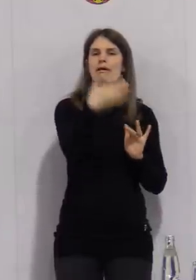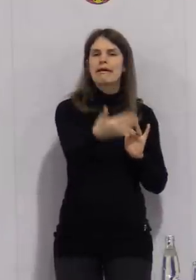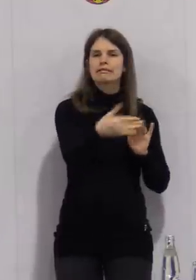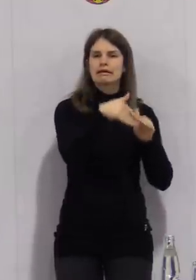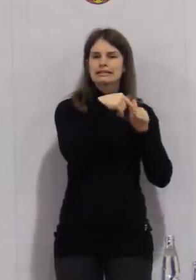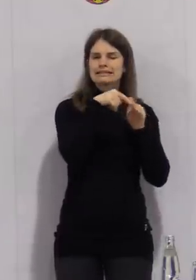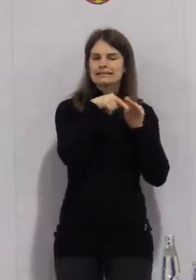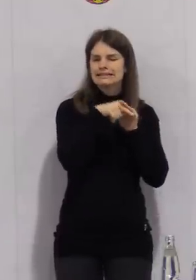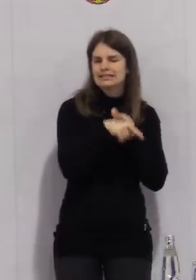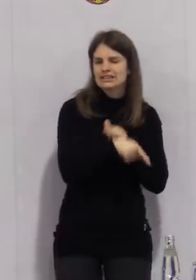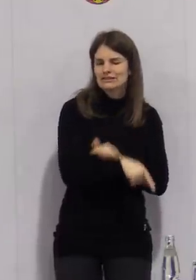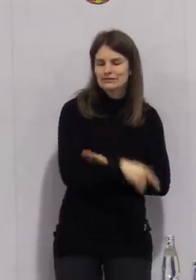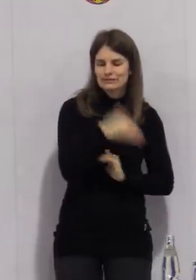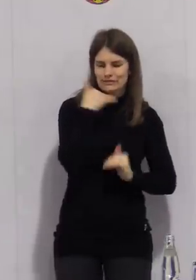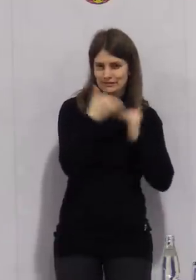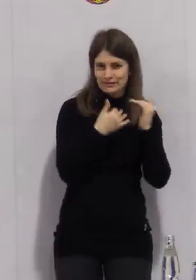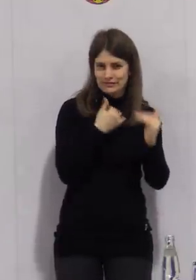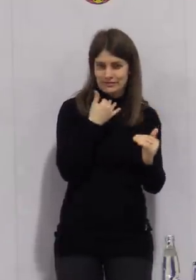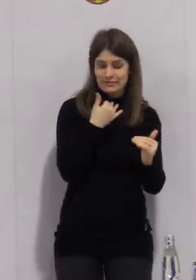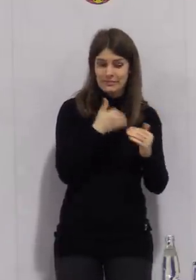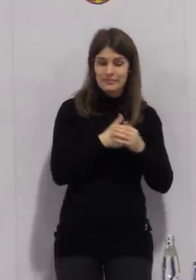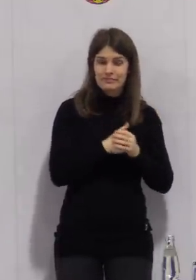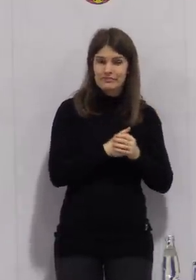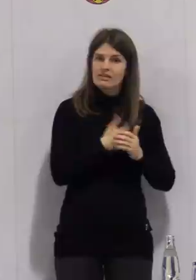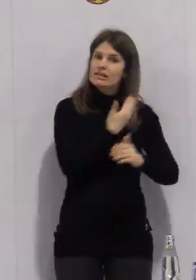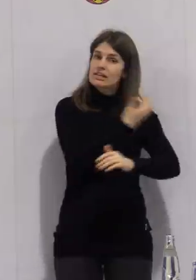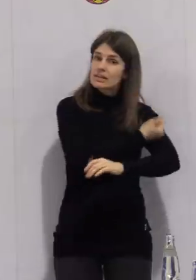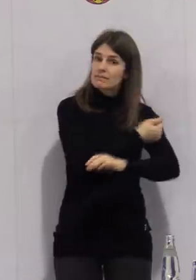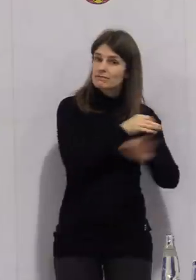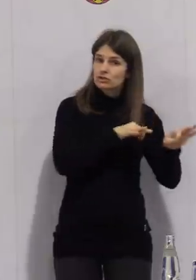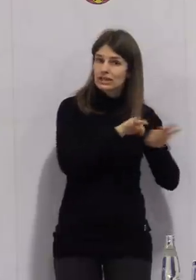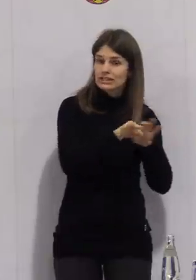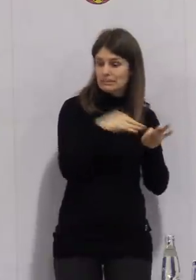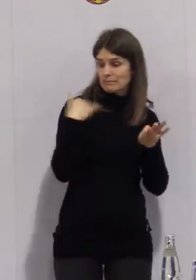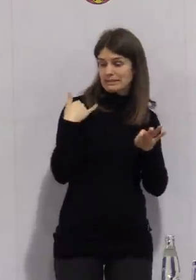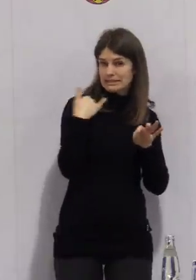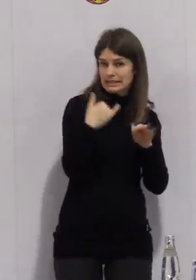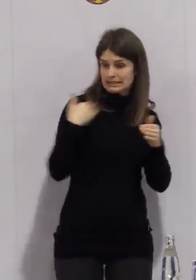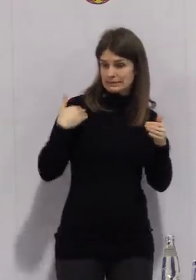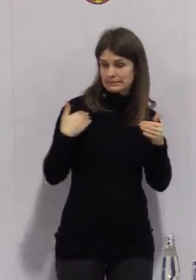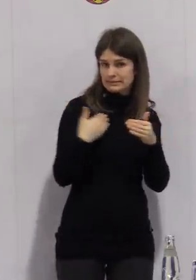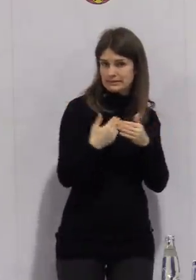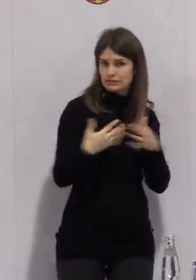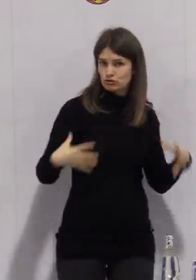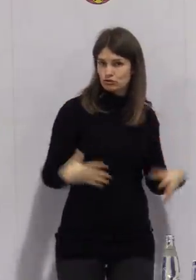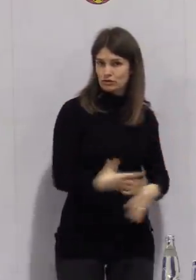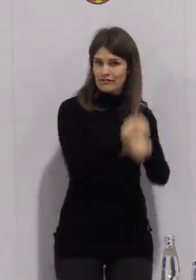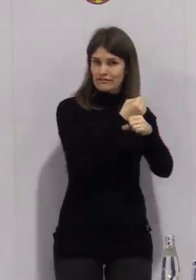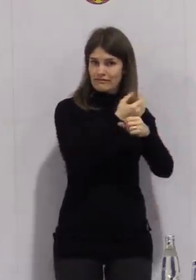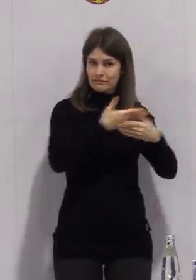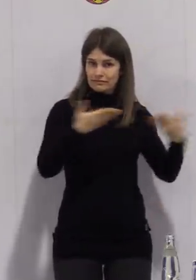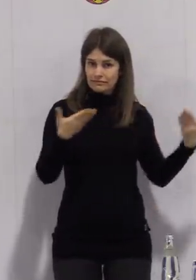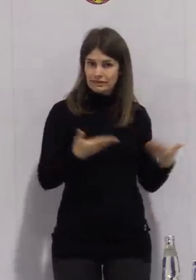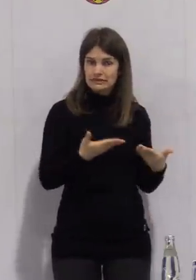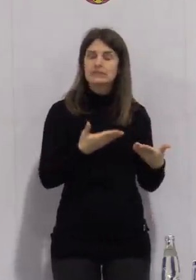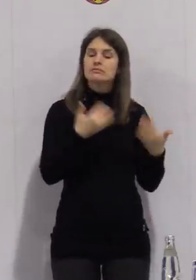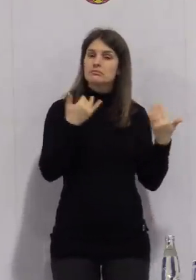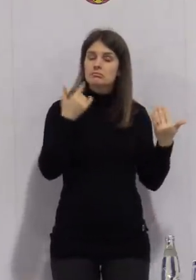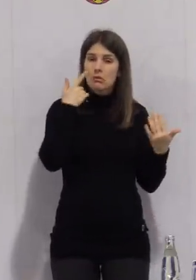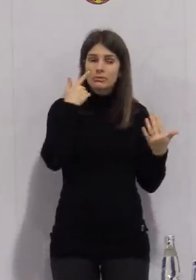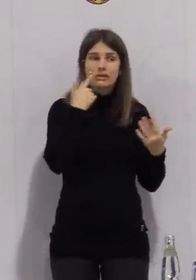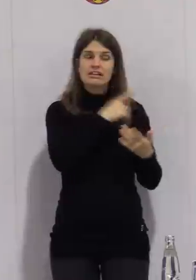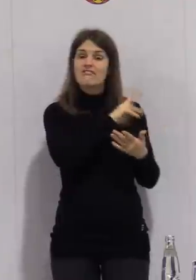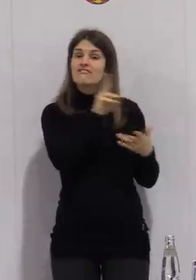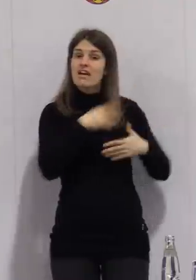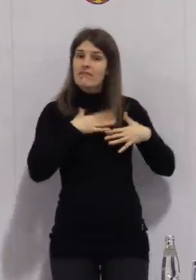Was haben wir jetzt bei der Impfstrategie in der zurückliegenden Woche erreicht? Alle impfwilligen Ärzte und Zahnärzte